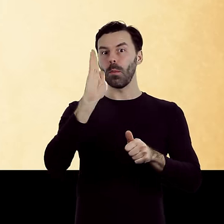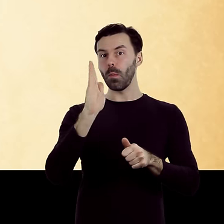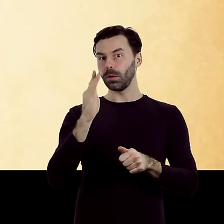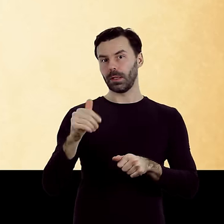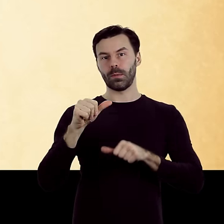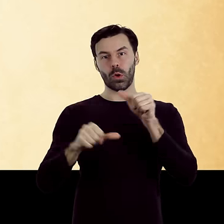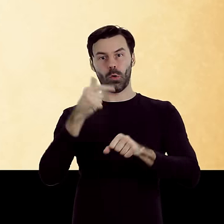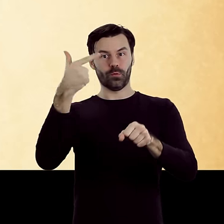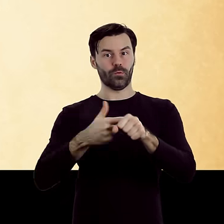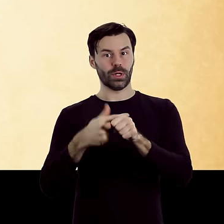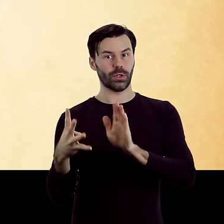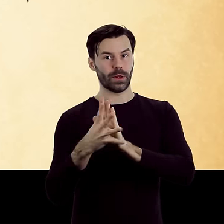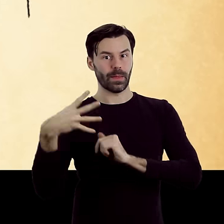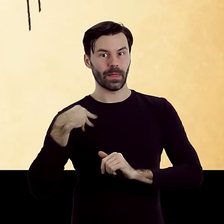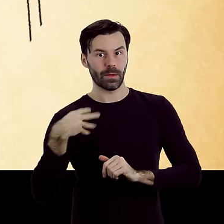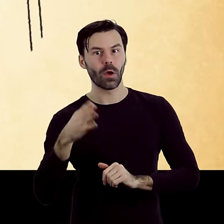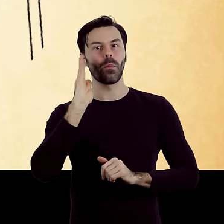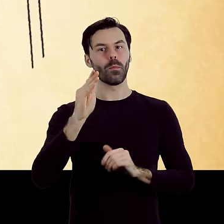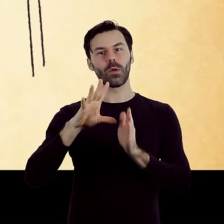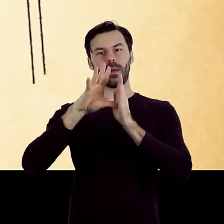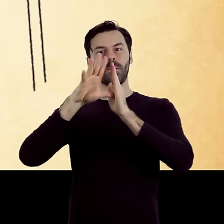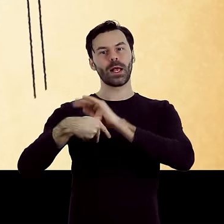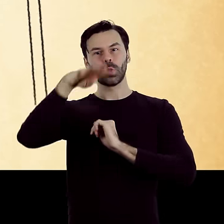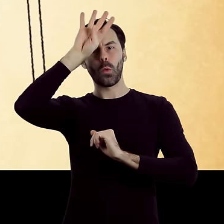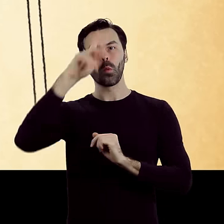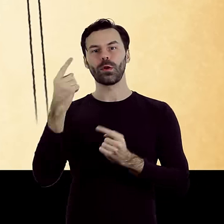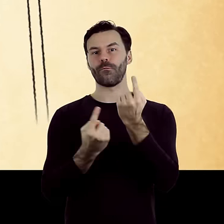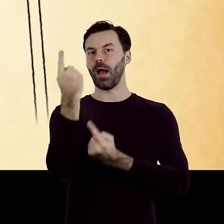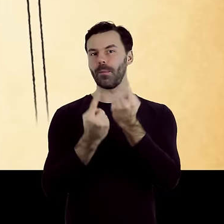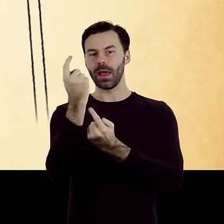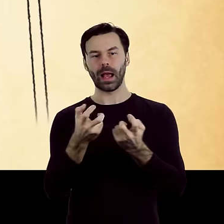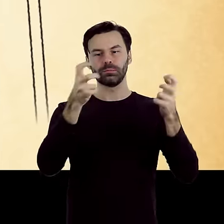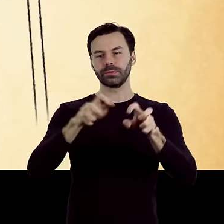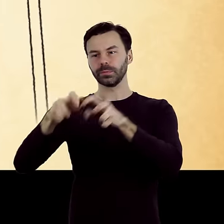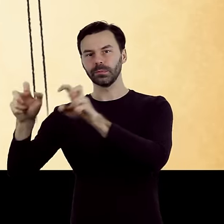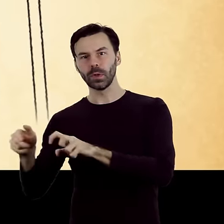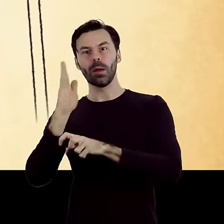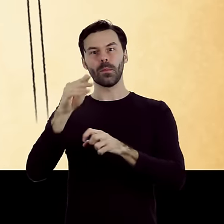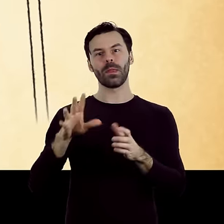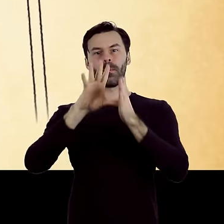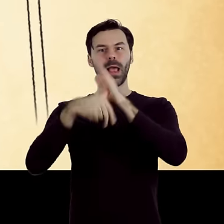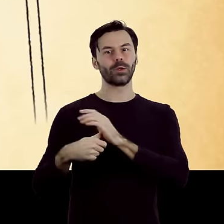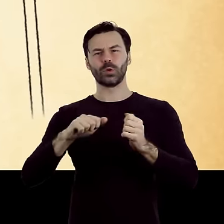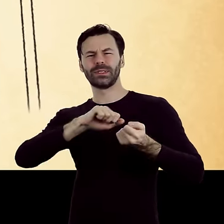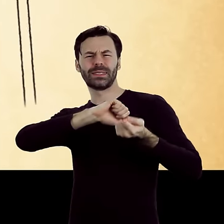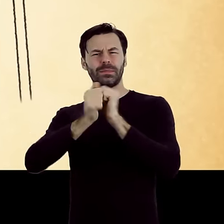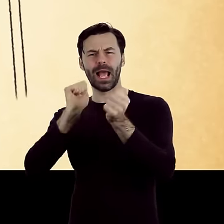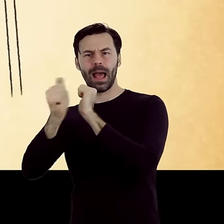XIX wieku, kiedy Łódź została zaliczona w poczet miast fabrycznych, miasto zaczęło się zmieniać. Na południowym brzegu